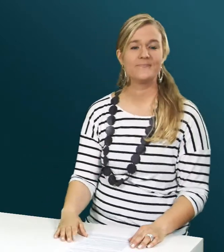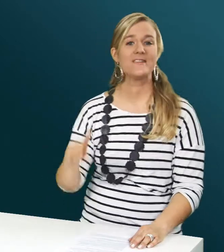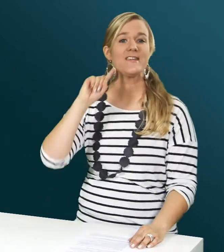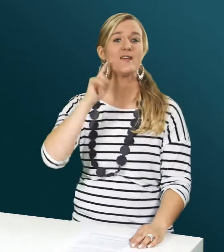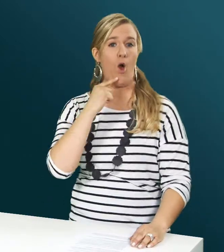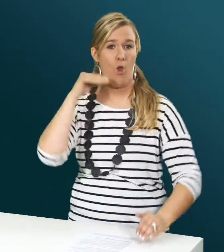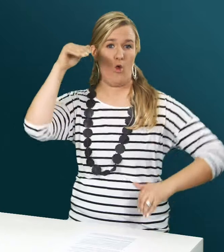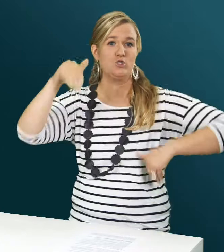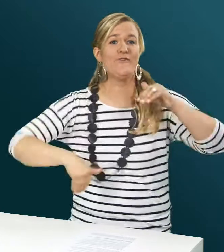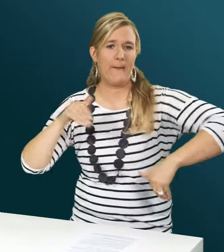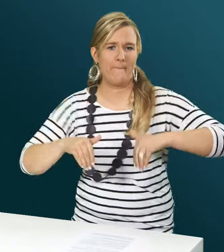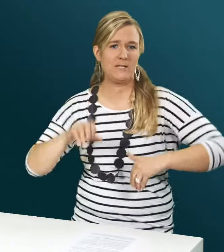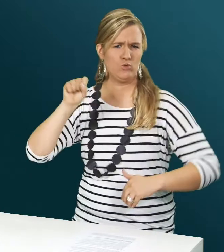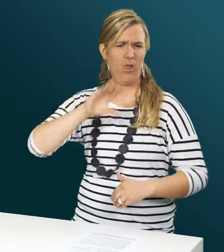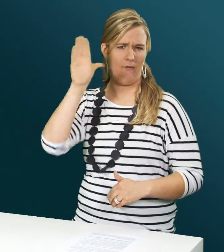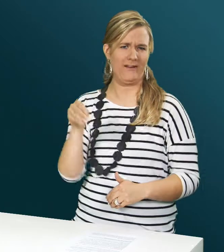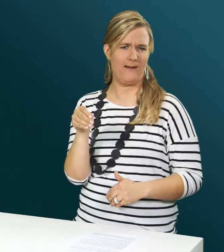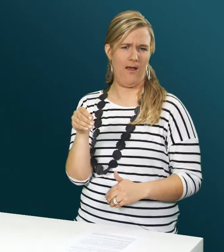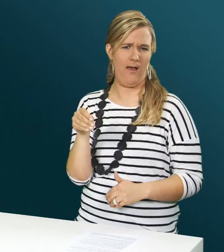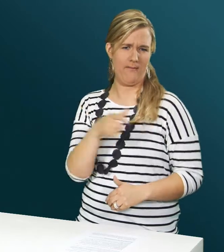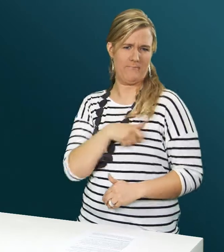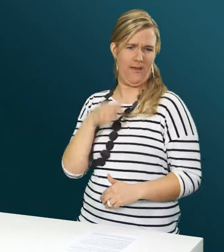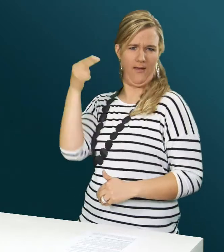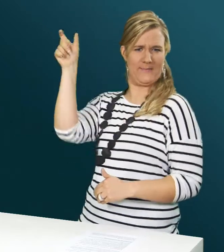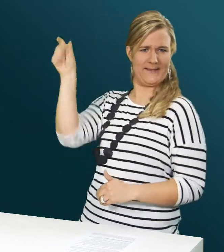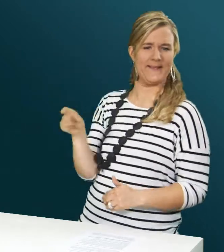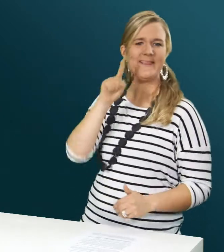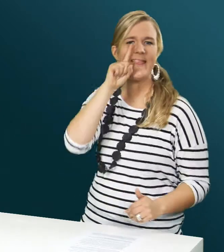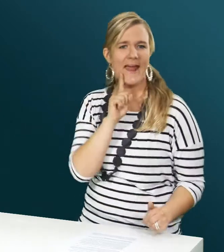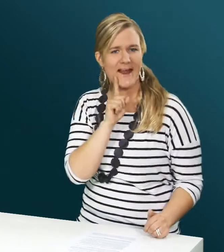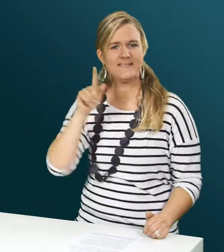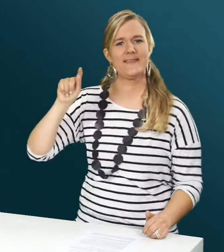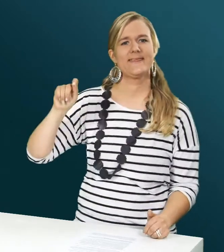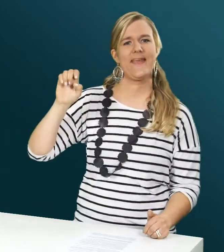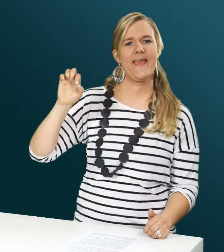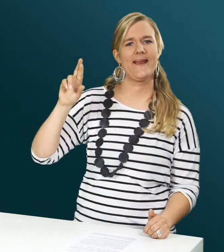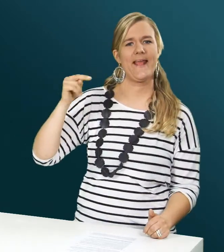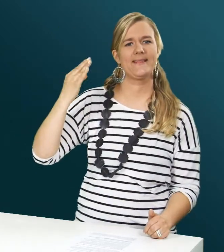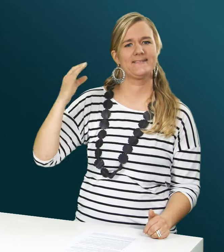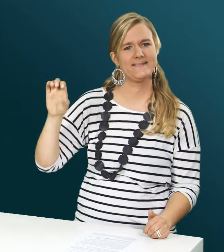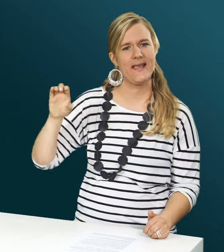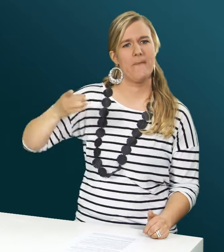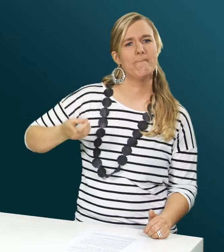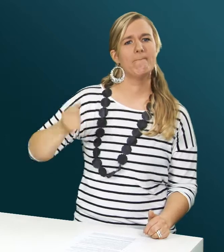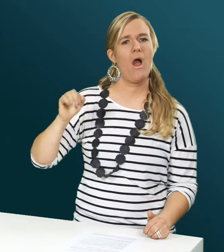Der gehörlose südafrikanische Schwimmer Terence Parkin nimmt im Moment in London an den